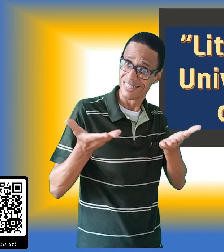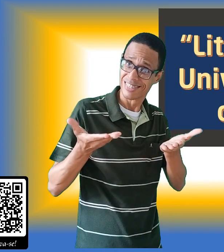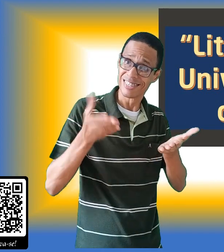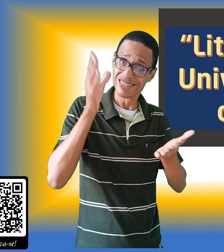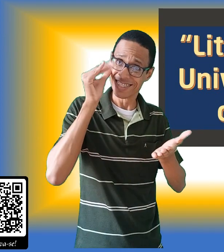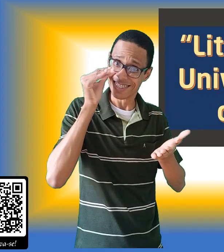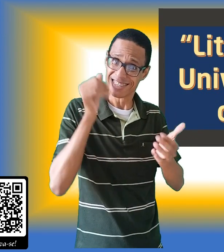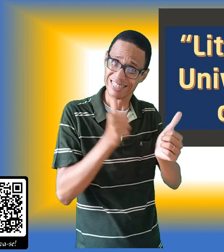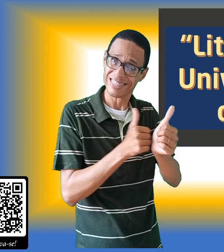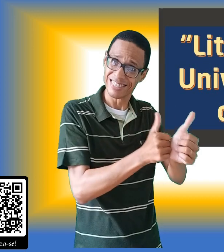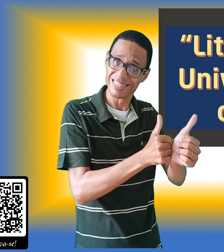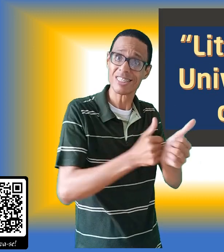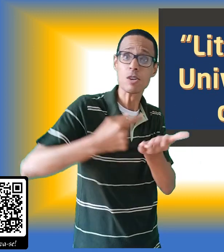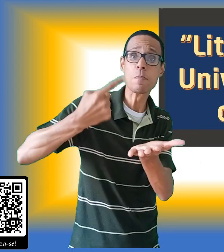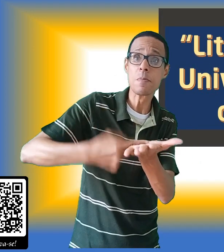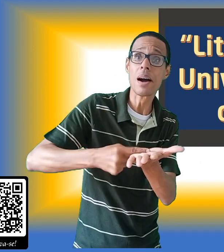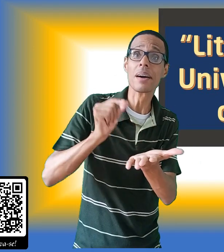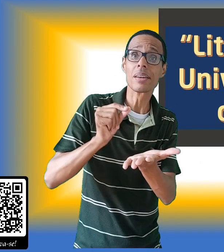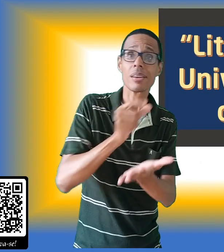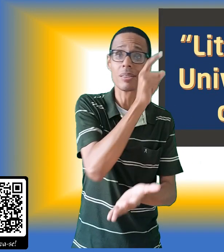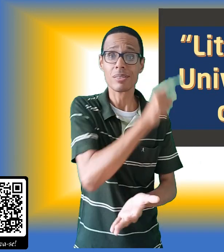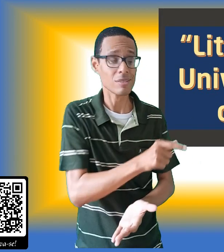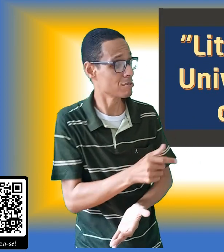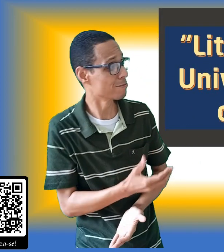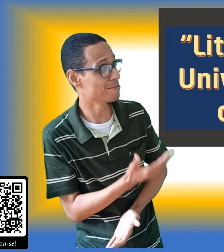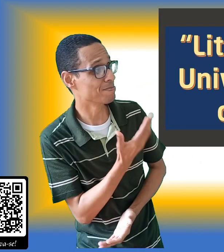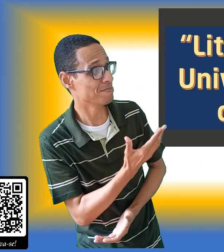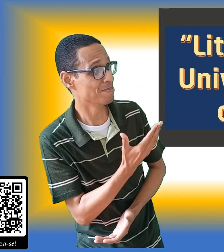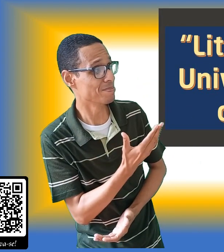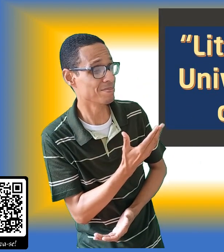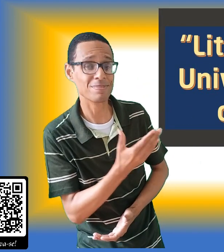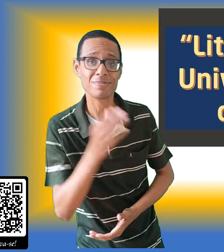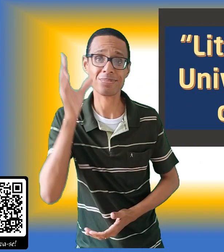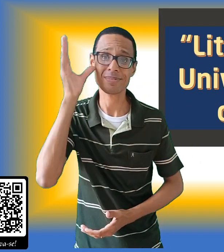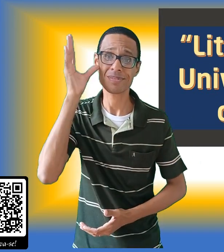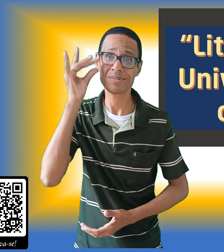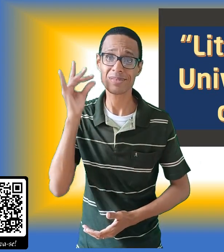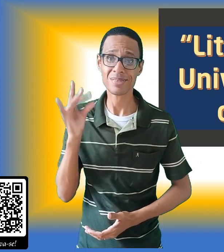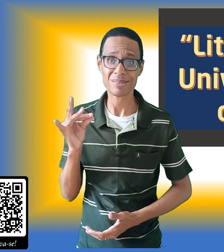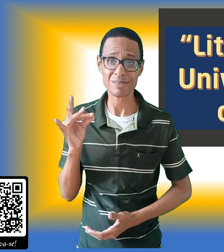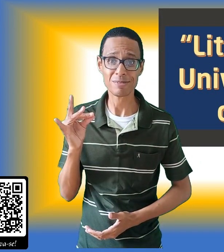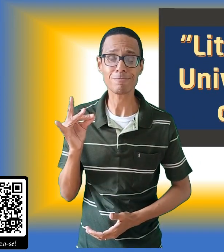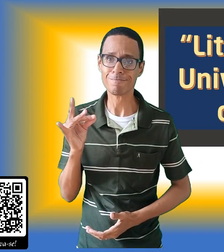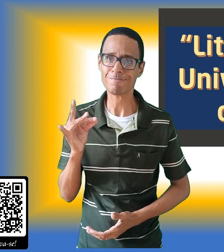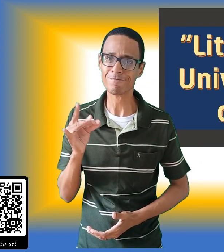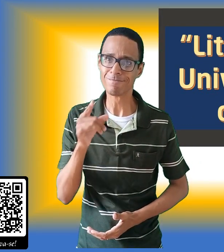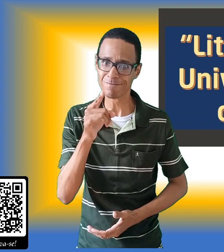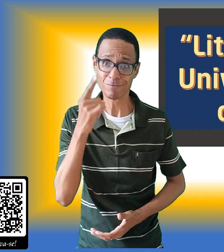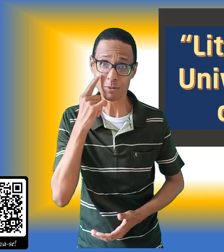a professora Núbia Lopes. Já clique neste card aqui acima e ative o seu lembrete.